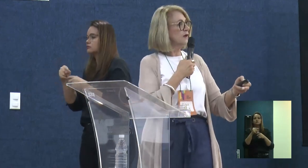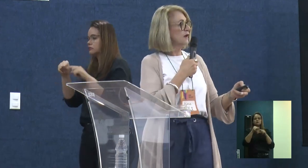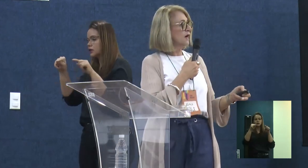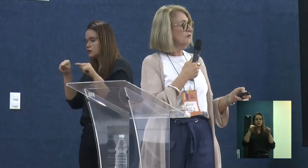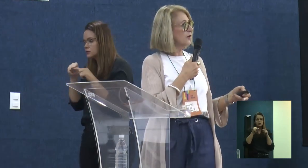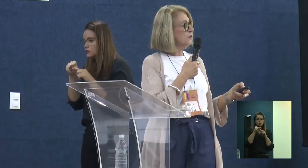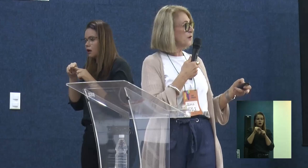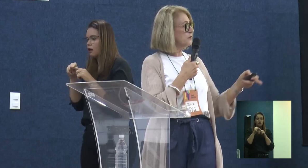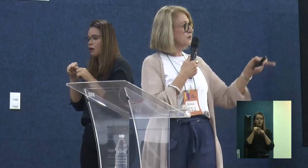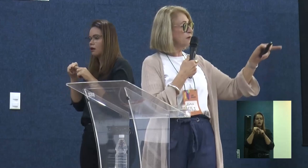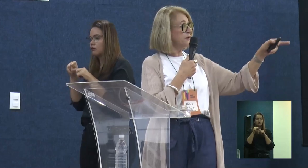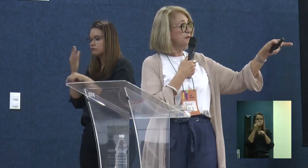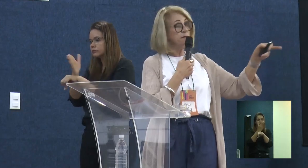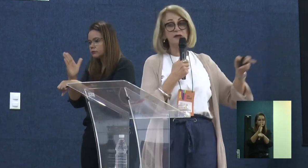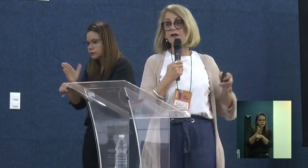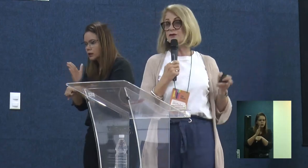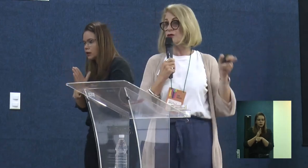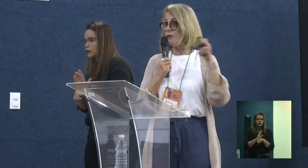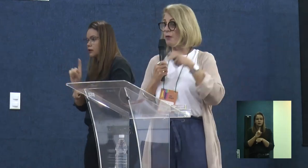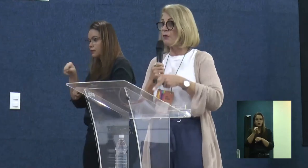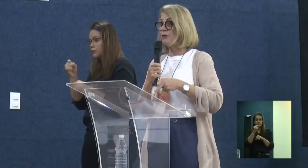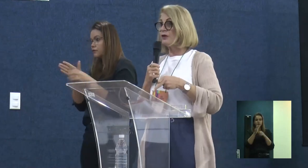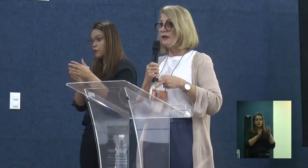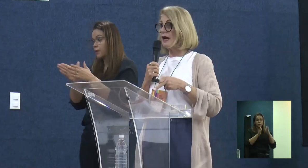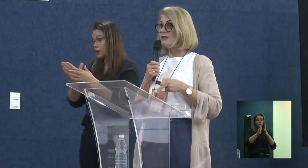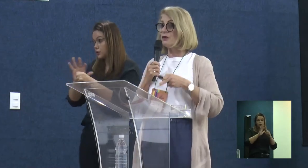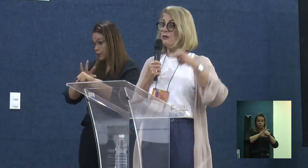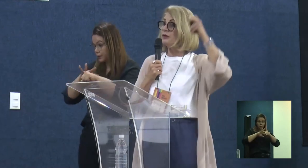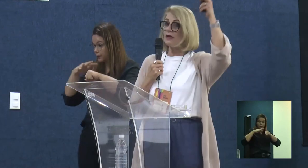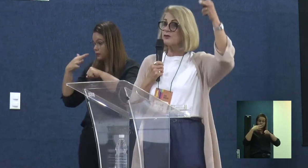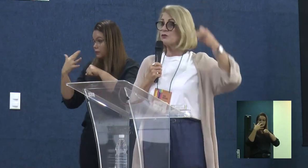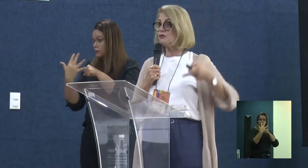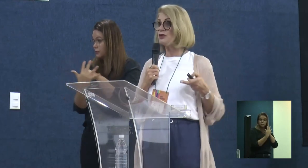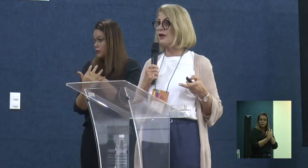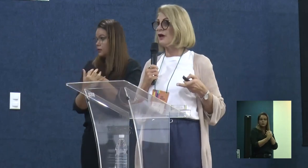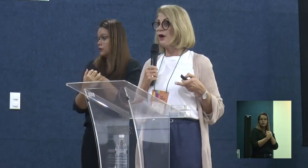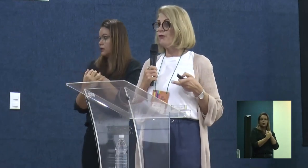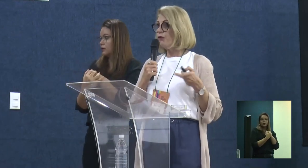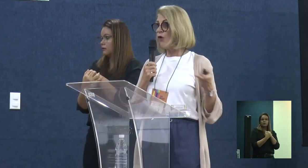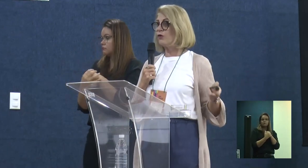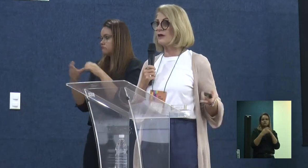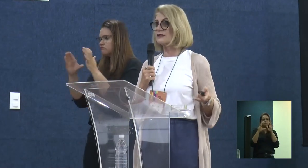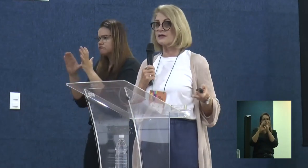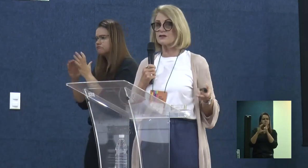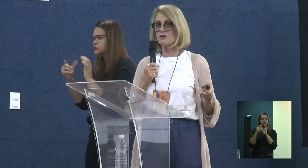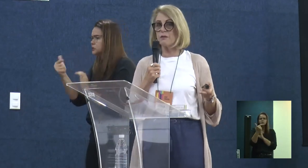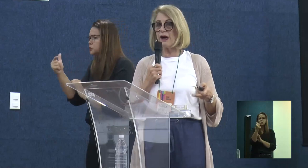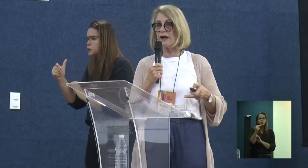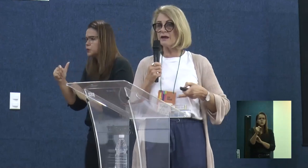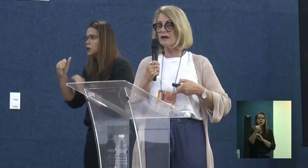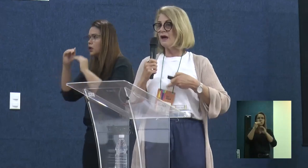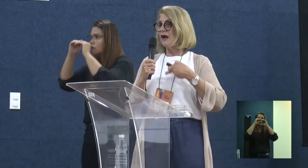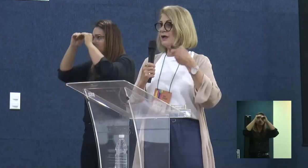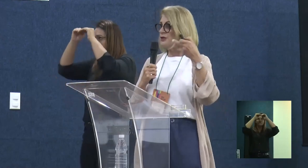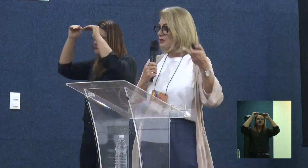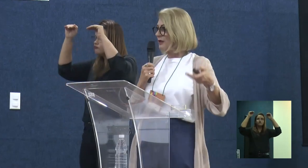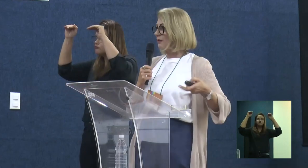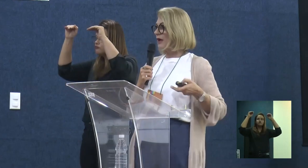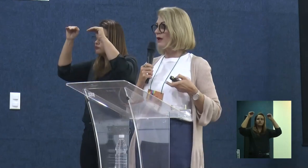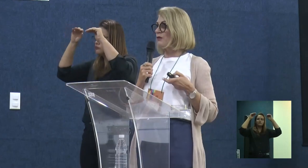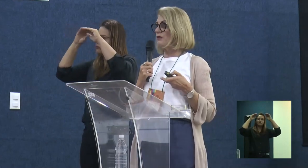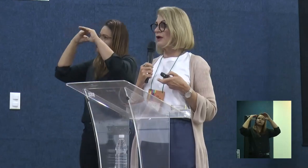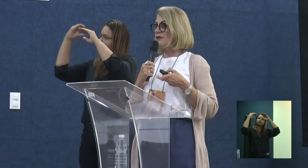nos ajuda, aí veio o período da pandemia, a gente foi para a comunidade, a comunidade não tinha forro nas casas do parque,